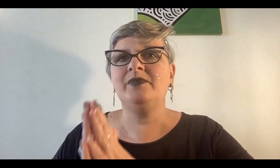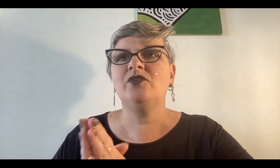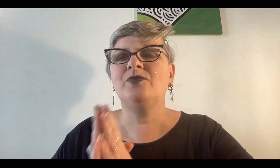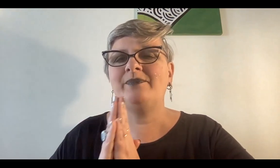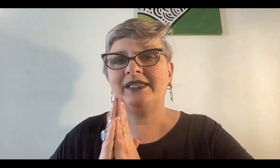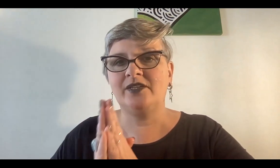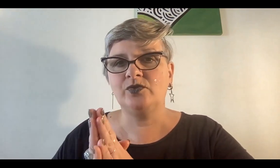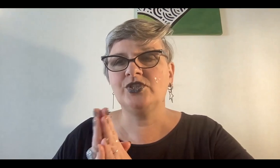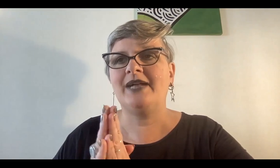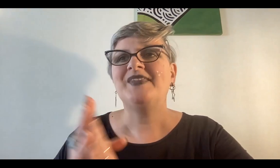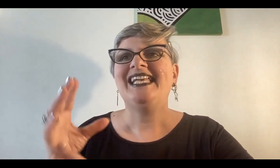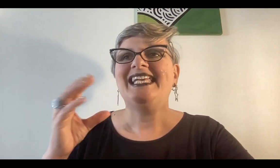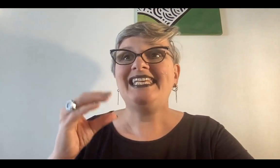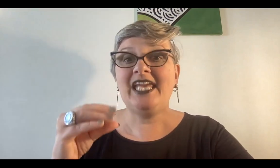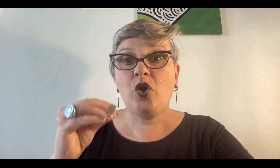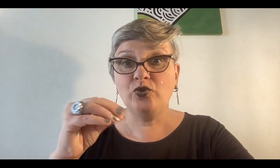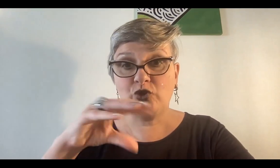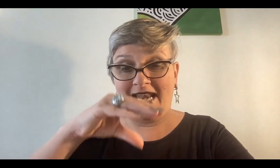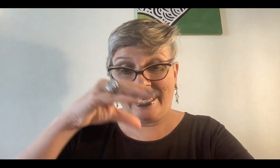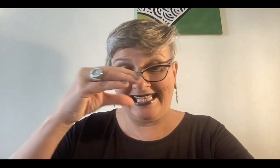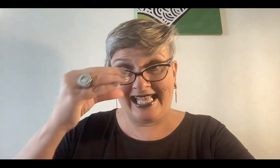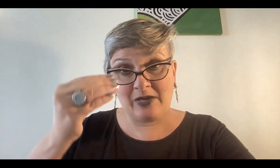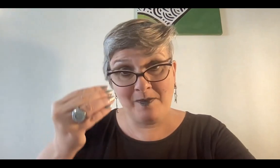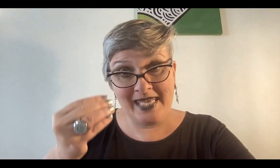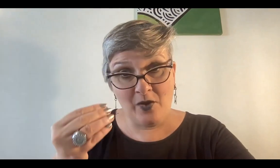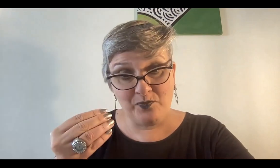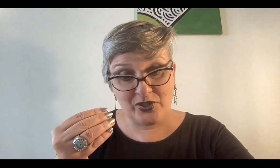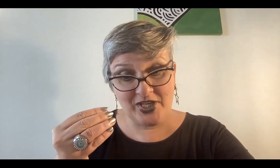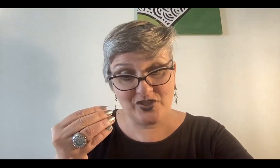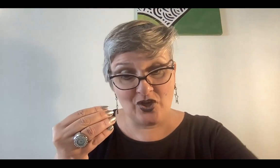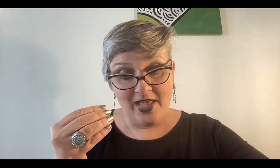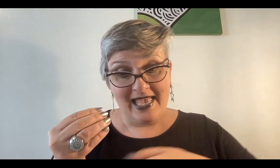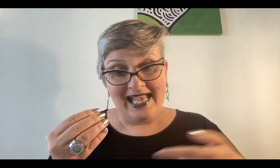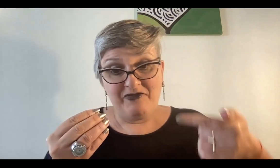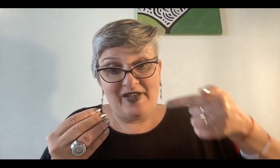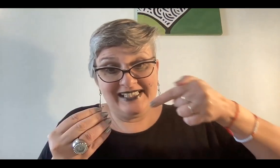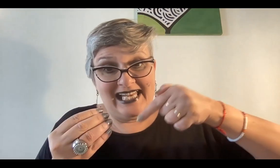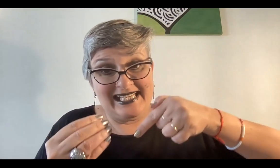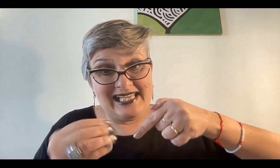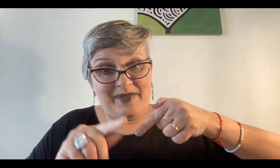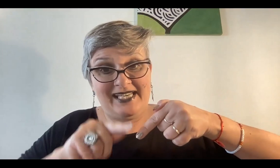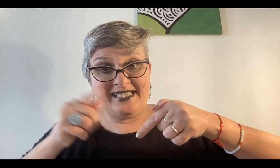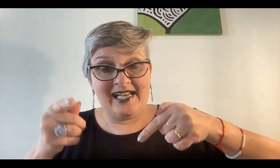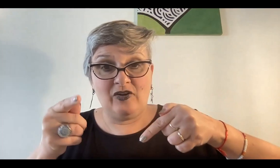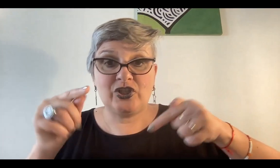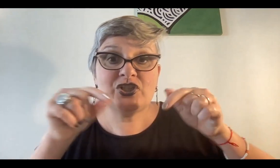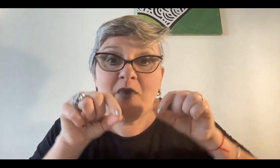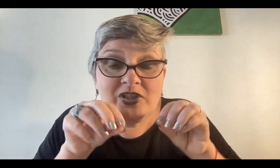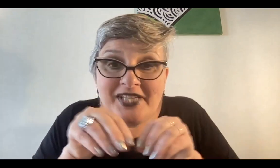el miedo a una parte tuya y es justo la que termina un proceso, fertiliza para iniciar a otros. Si vos no